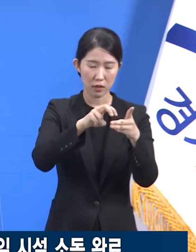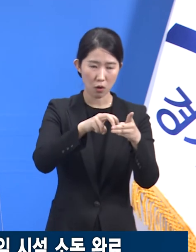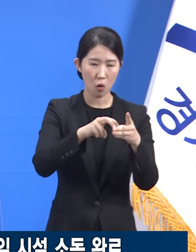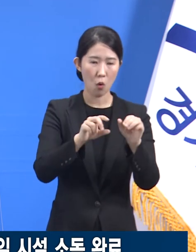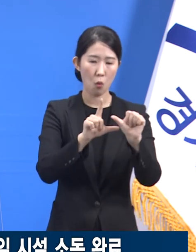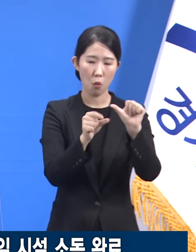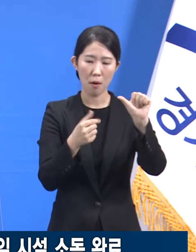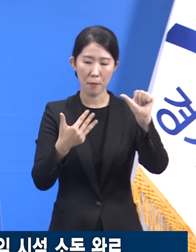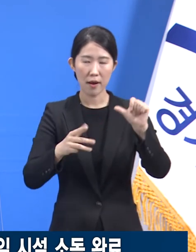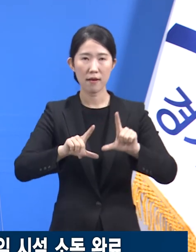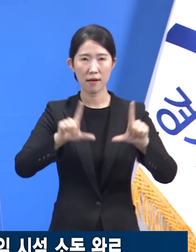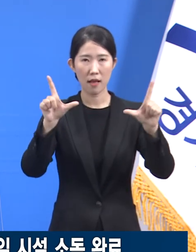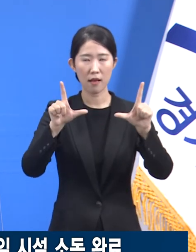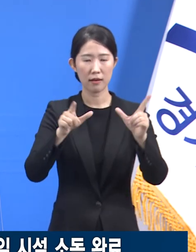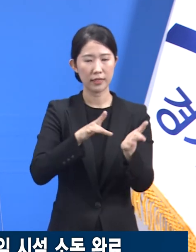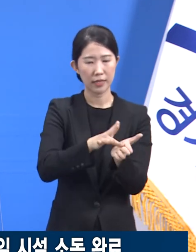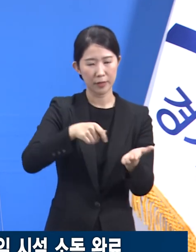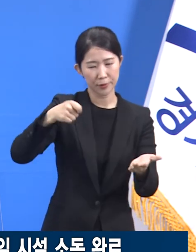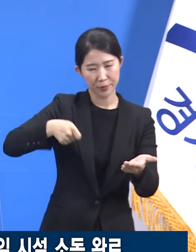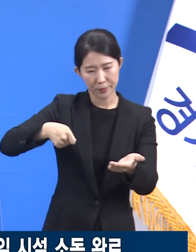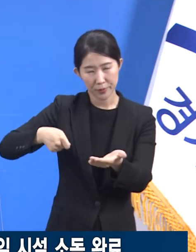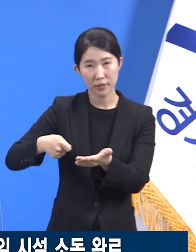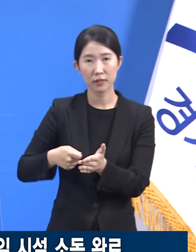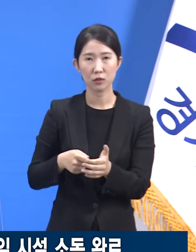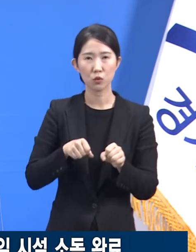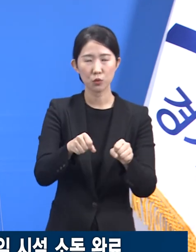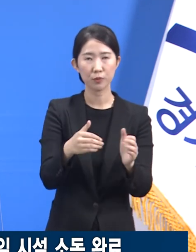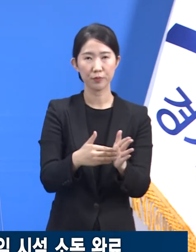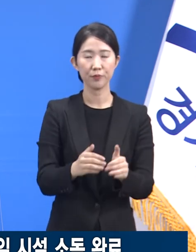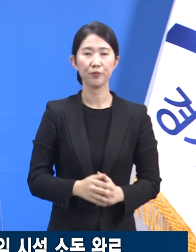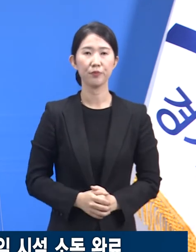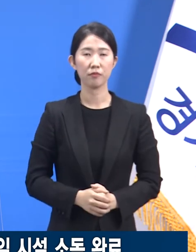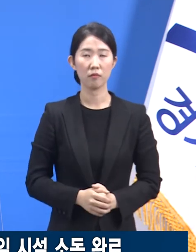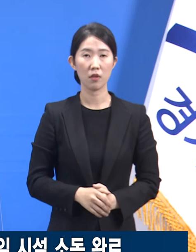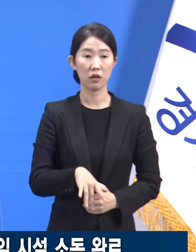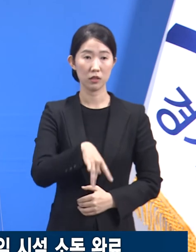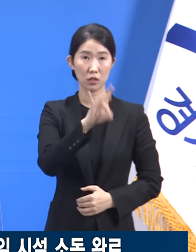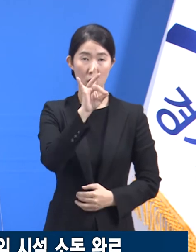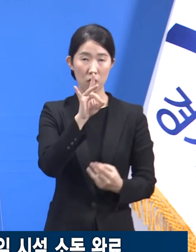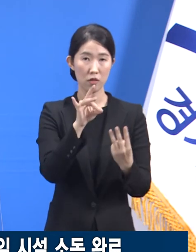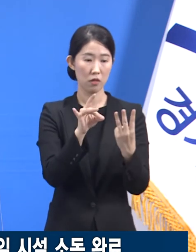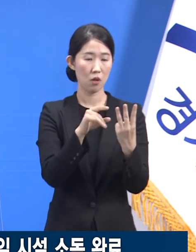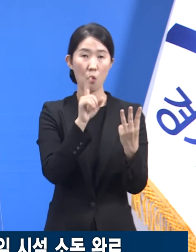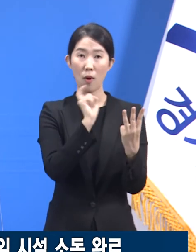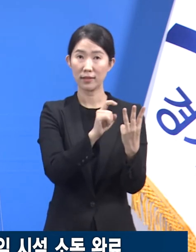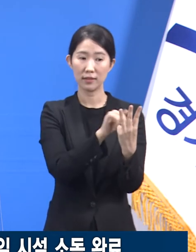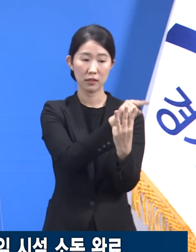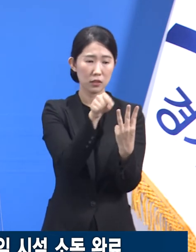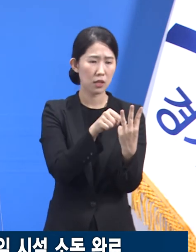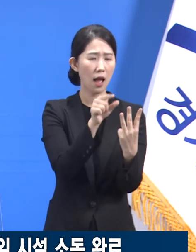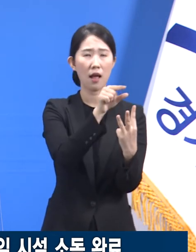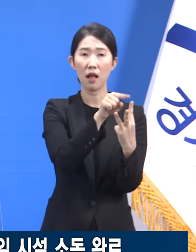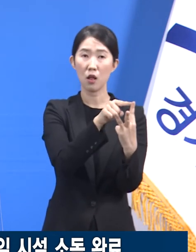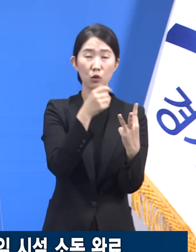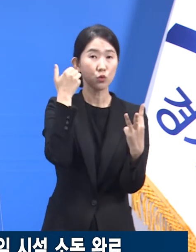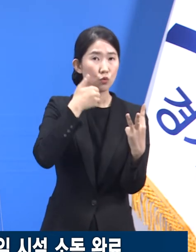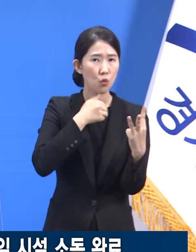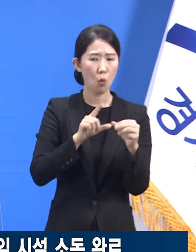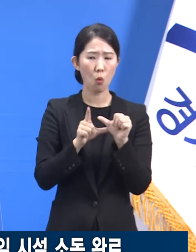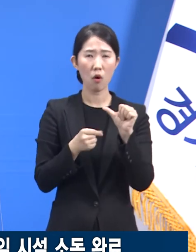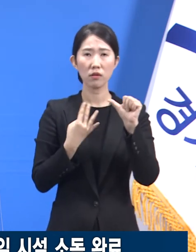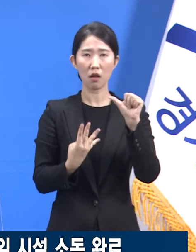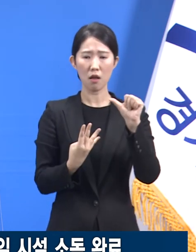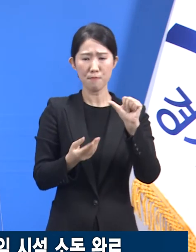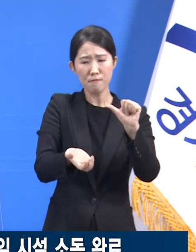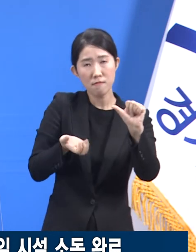최초 확진자 중 1명은 5월 7일 확진 판정을 받기 3일 전이었던 5월 4일부터 증상이 발현되었던 것으로